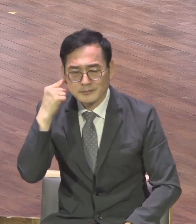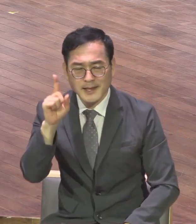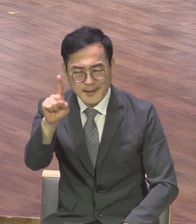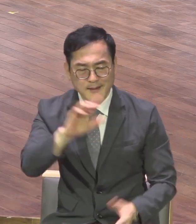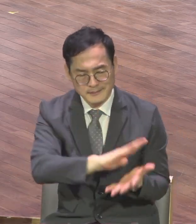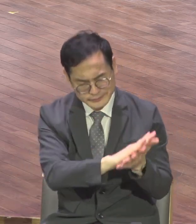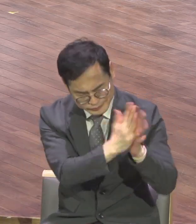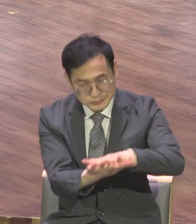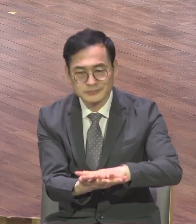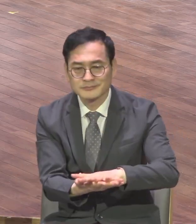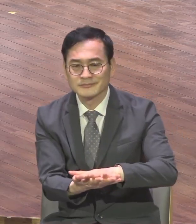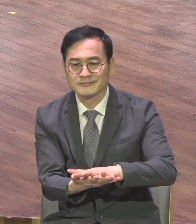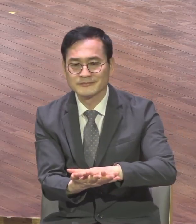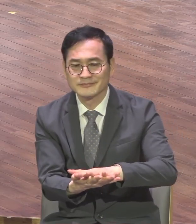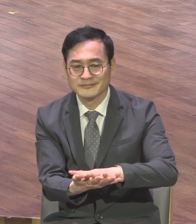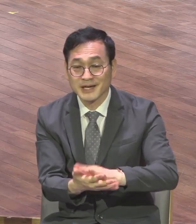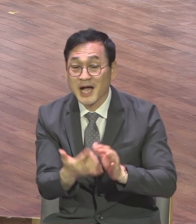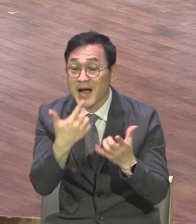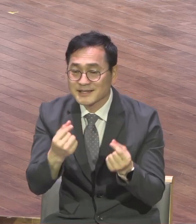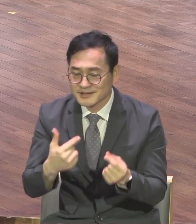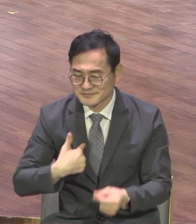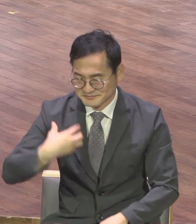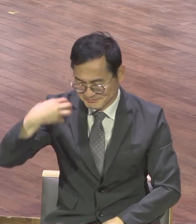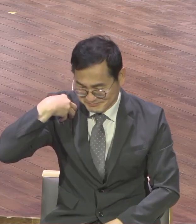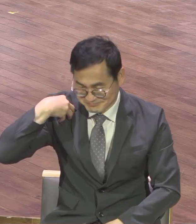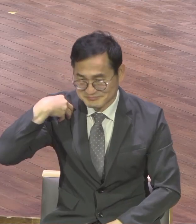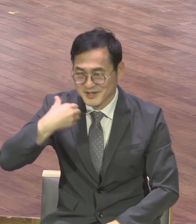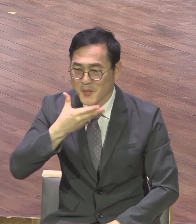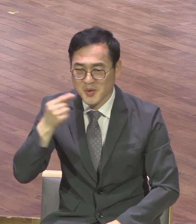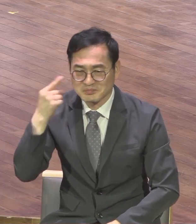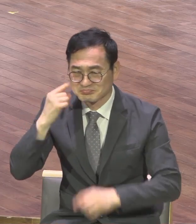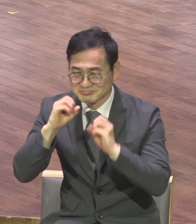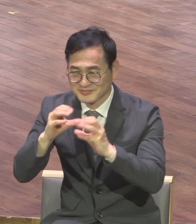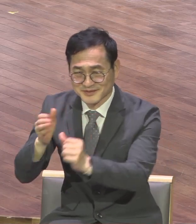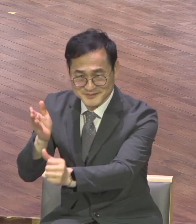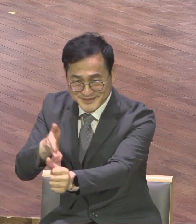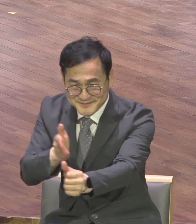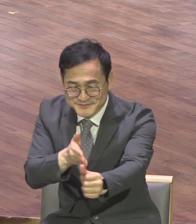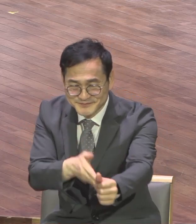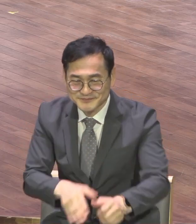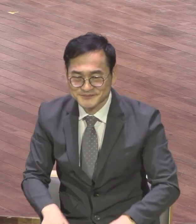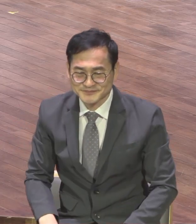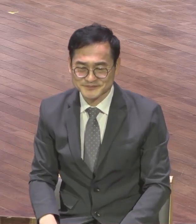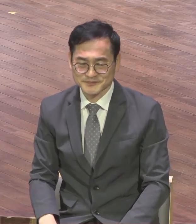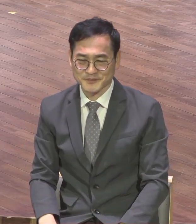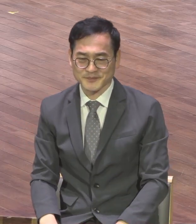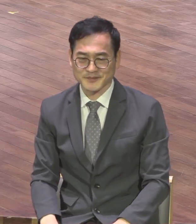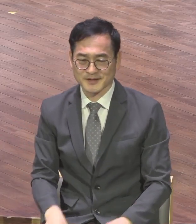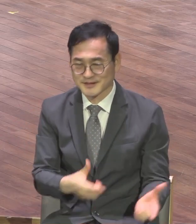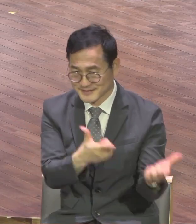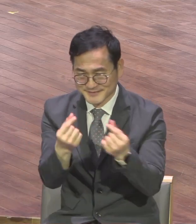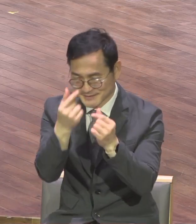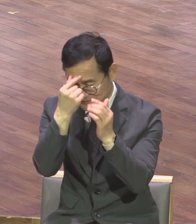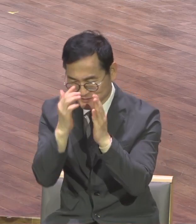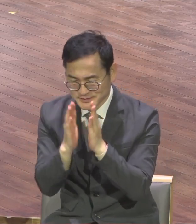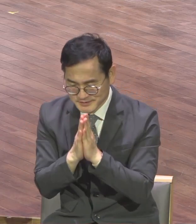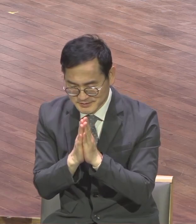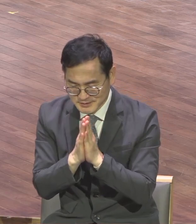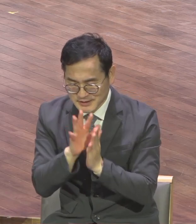주역들 다 되시길 짐으로 축복합니다 기도합시다 아버지 하나님 외운 게 모든 성우들을 명절 기간이지만